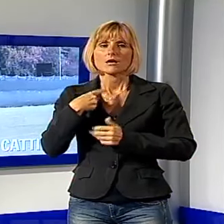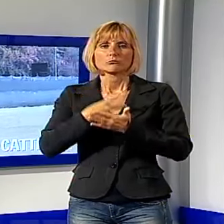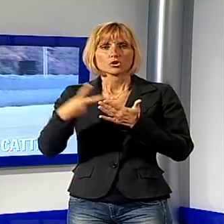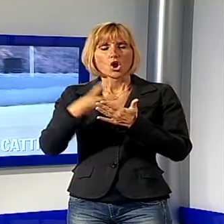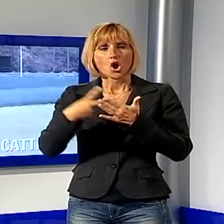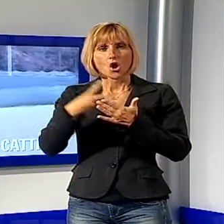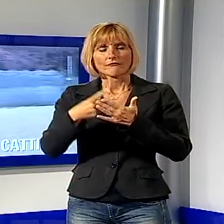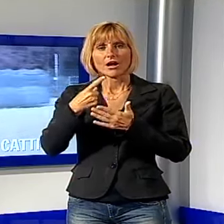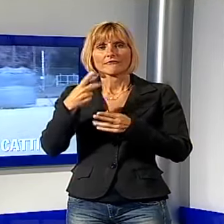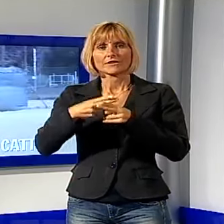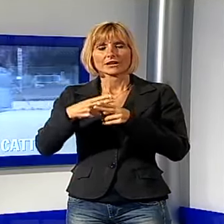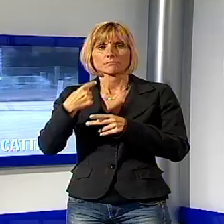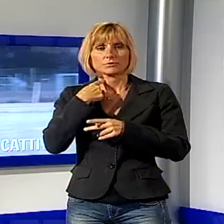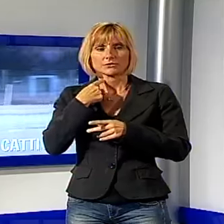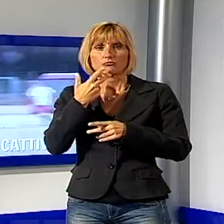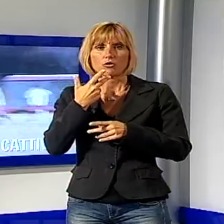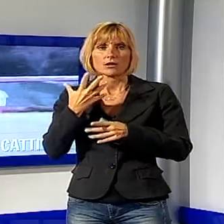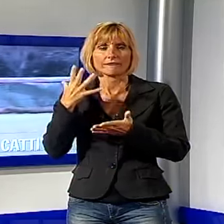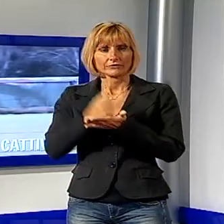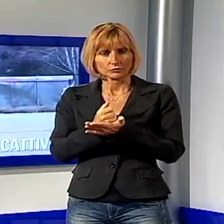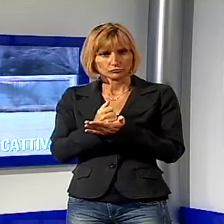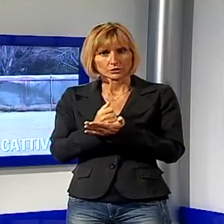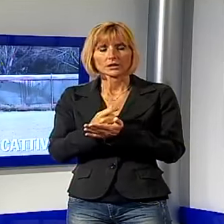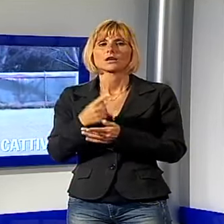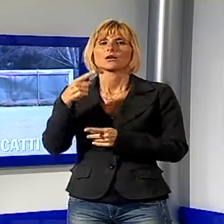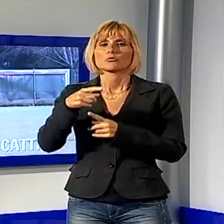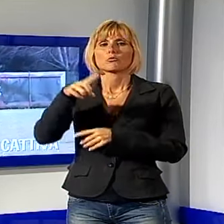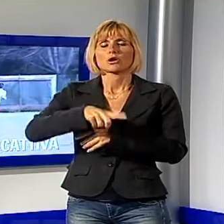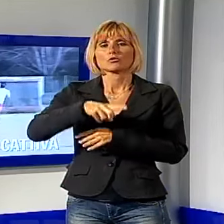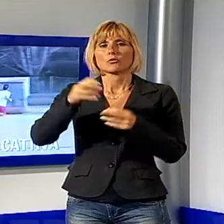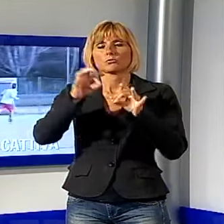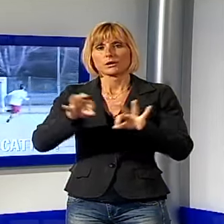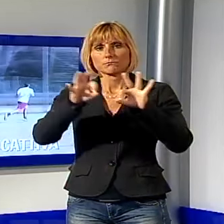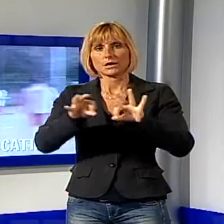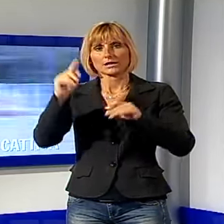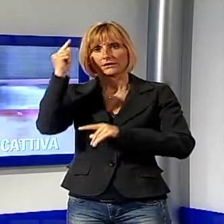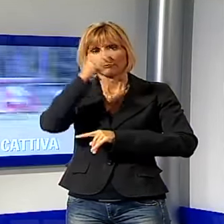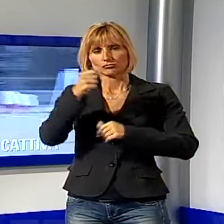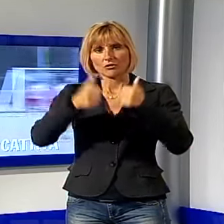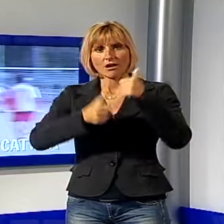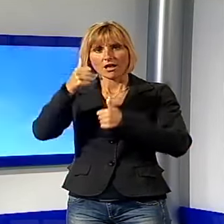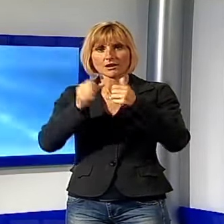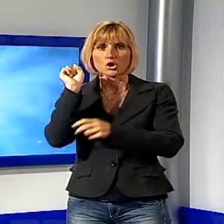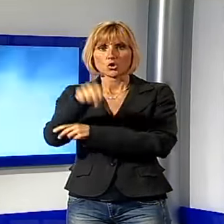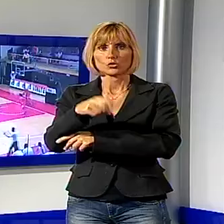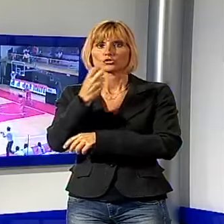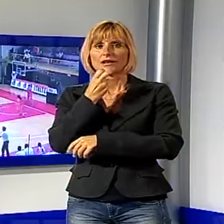Ferrara. Pagliuca prepara anche sul piano tattico la difficile gara contro la Carrarese.